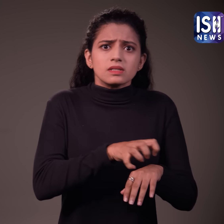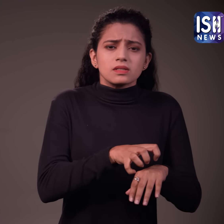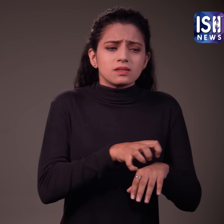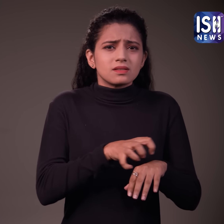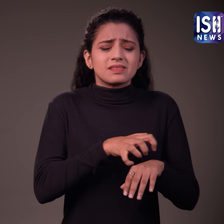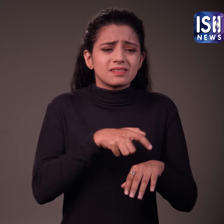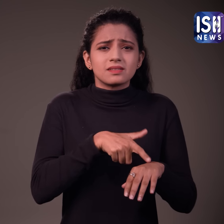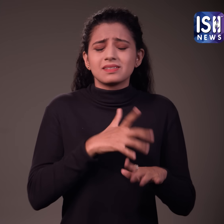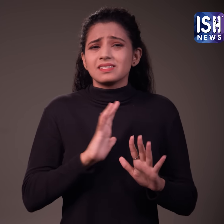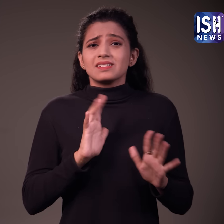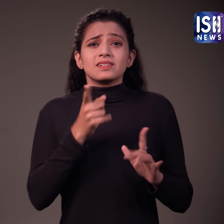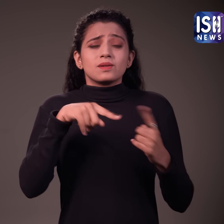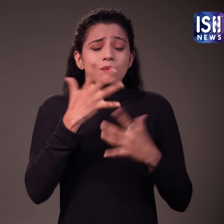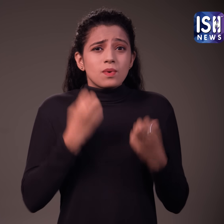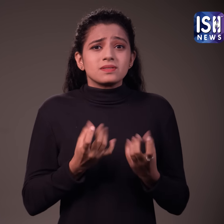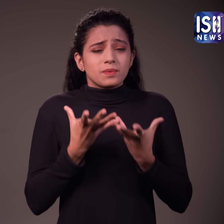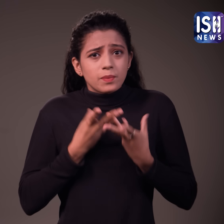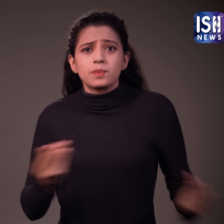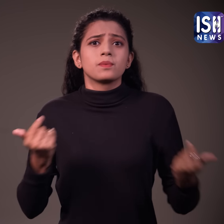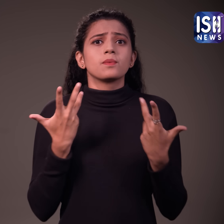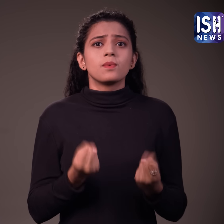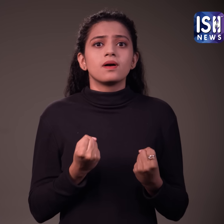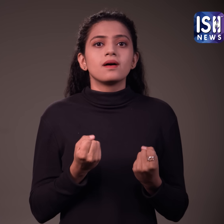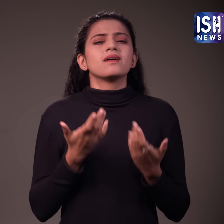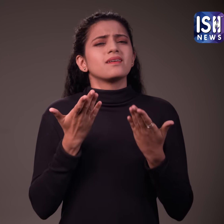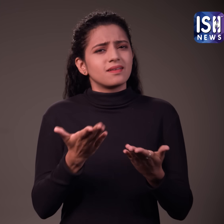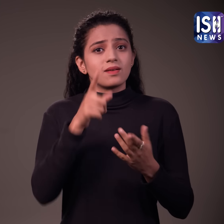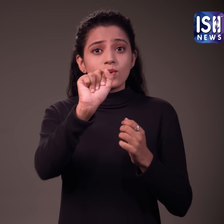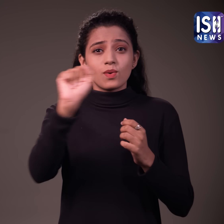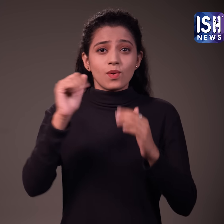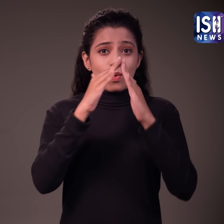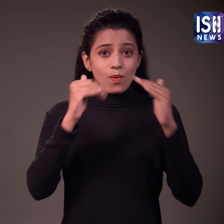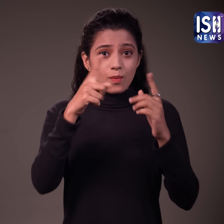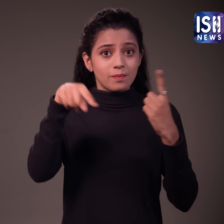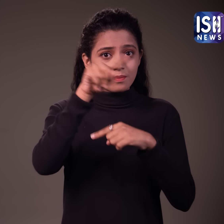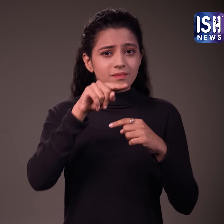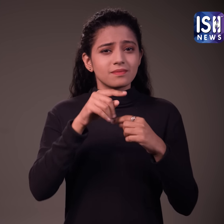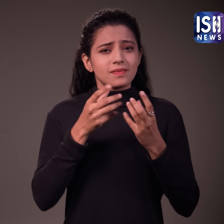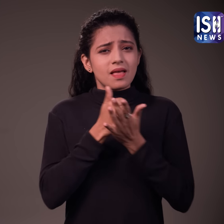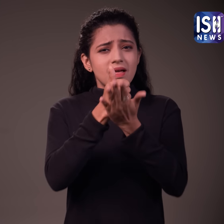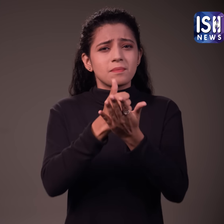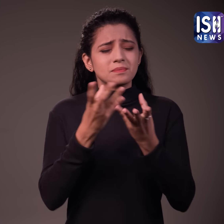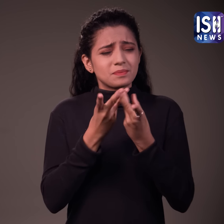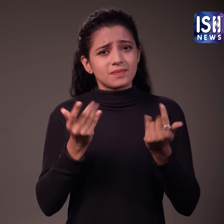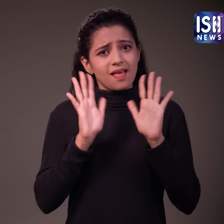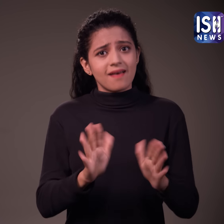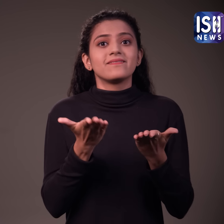सकता है यहां पताया गया है कि आप घरेलू नुस्कों की मदद से कैसे राशिस से चुटकारा पा सकते है